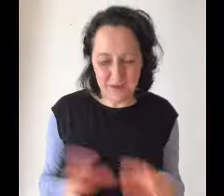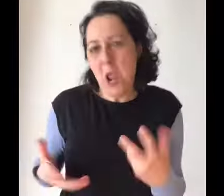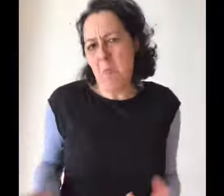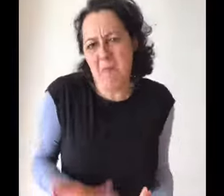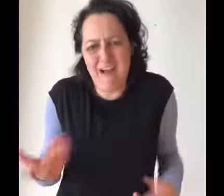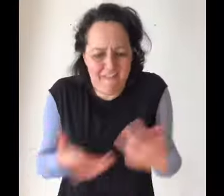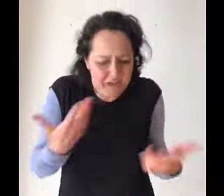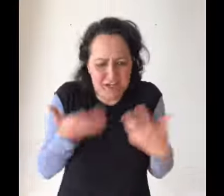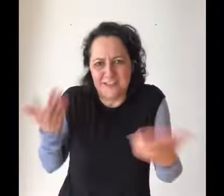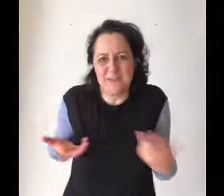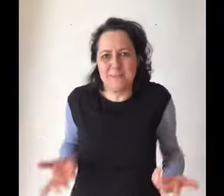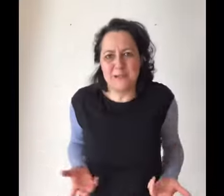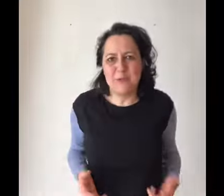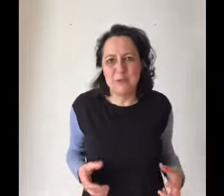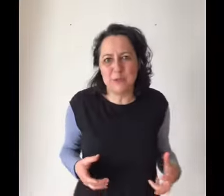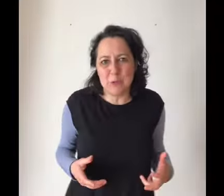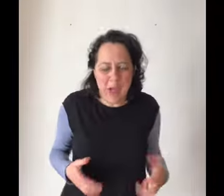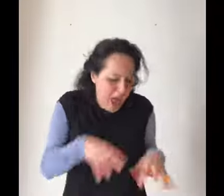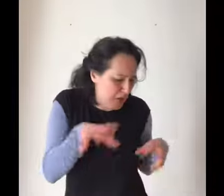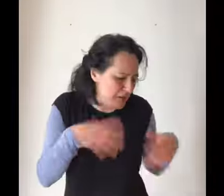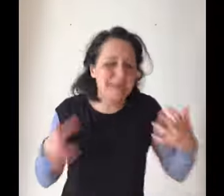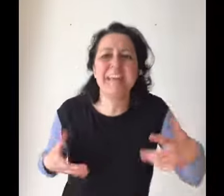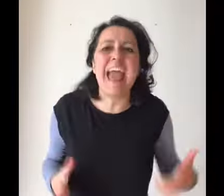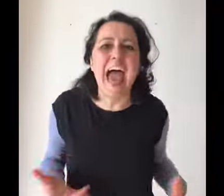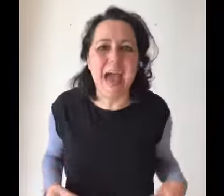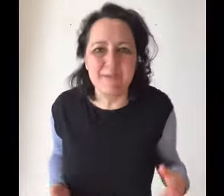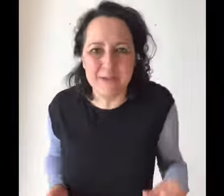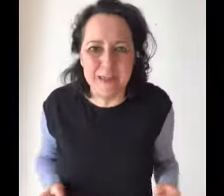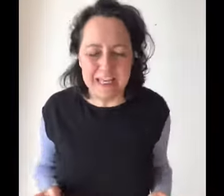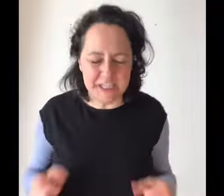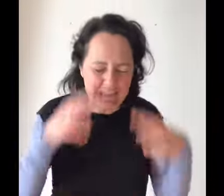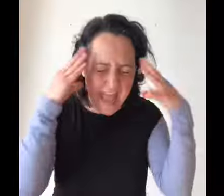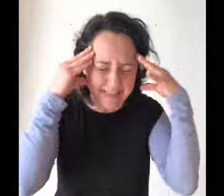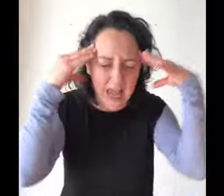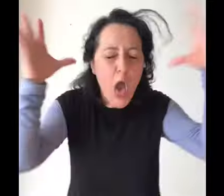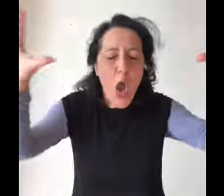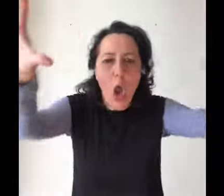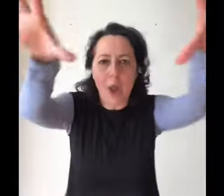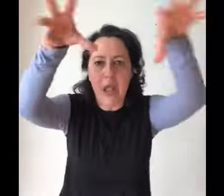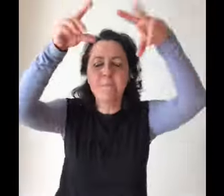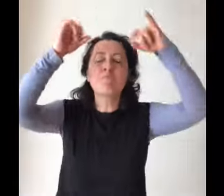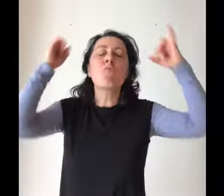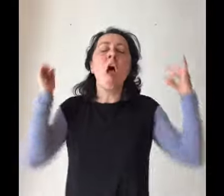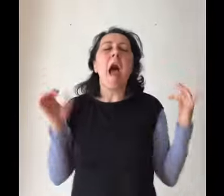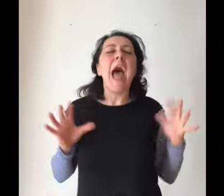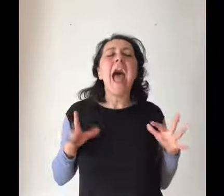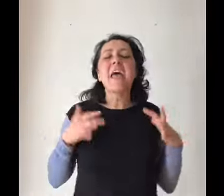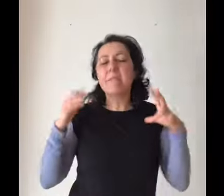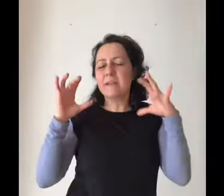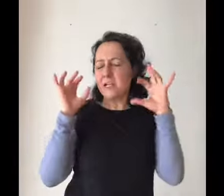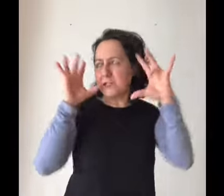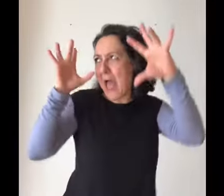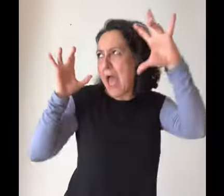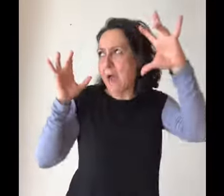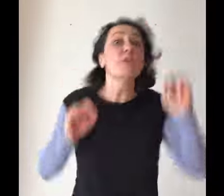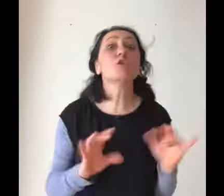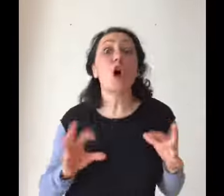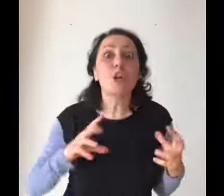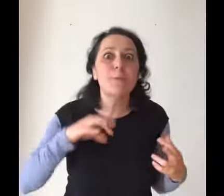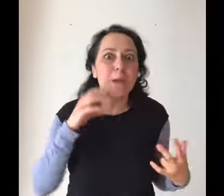ma facciamo sempre tutto qua, rimediamo con le ricette. Allora, abracadabra, sorbole